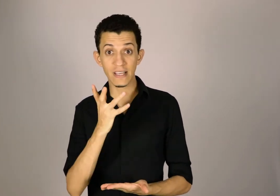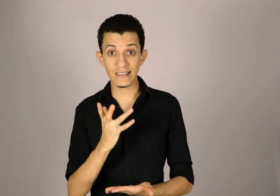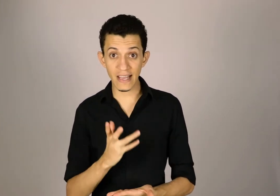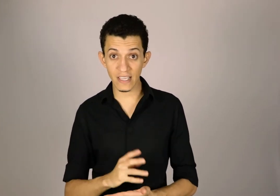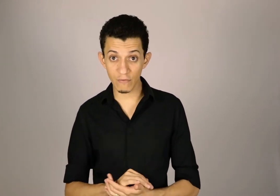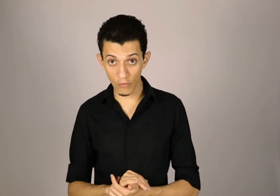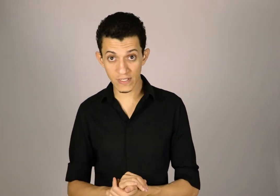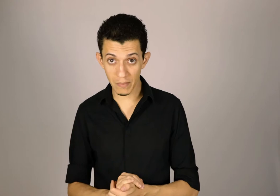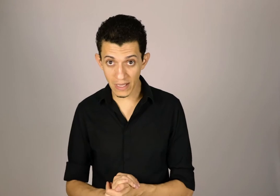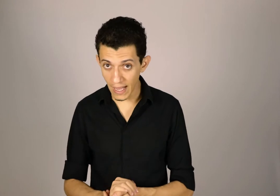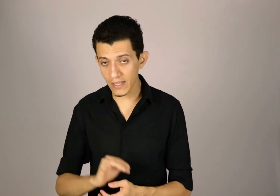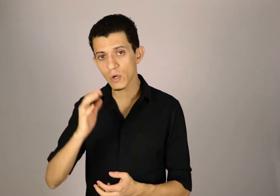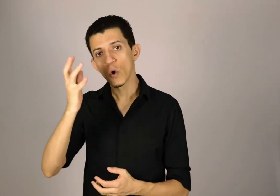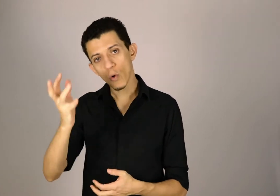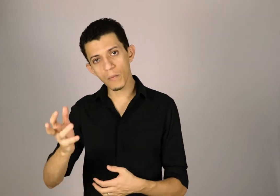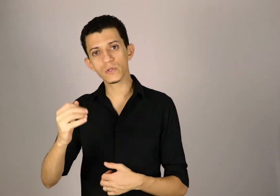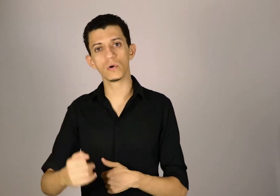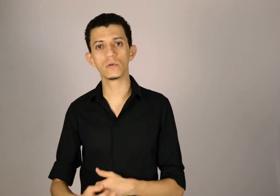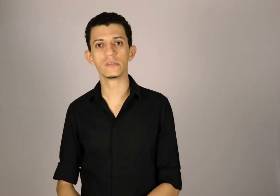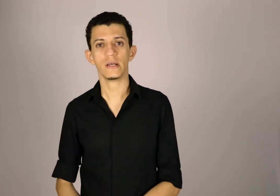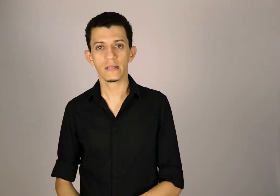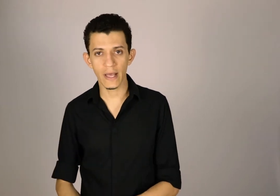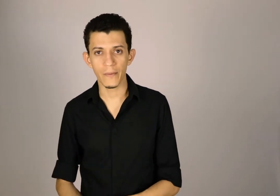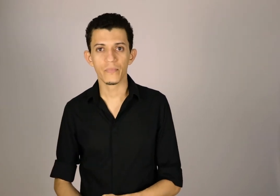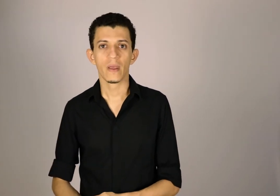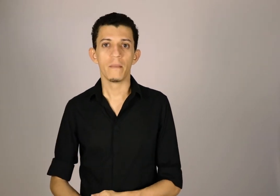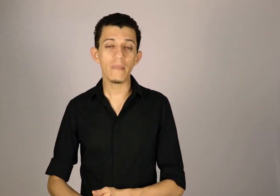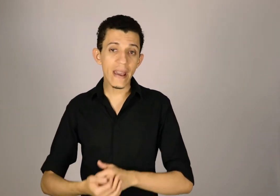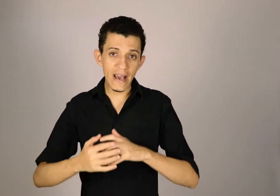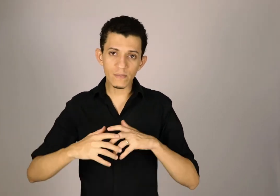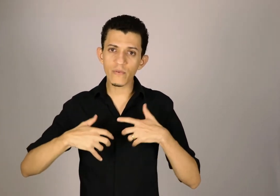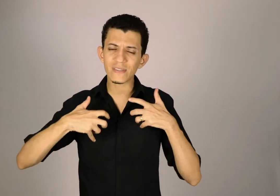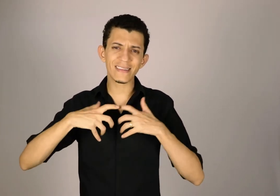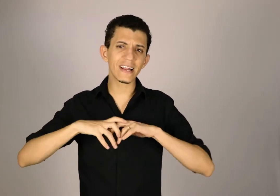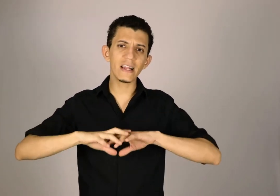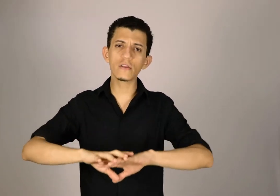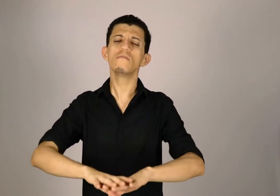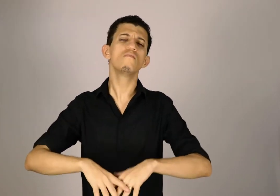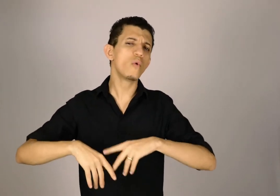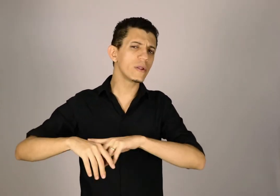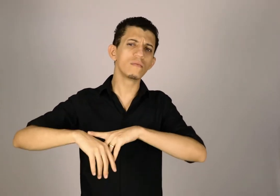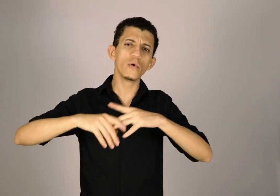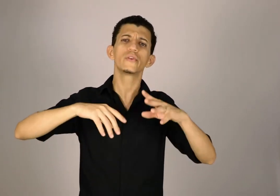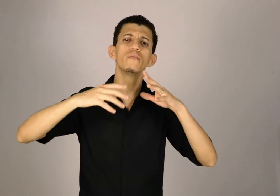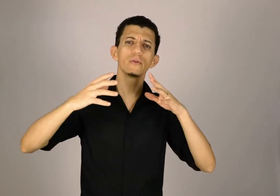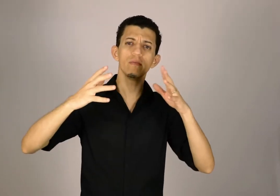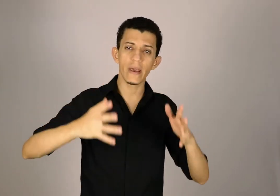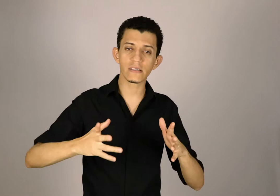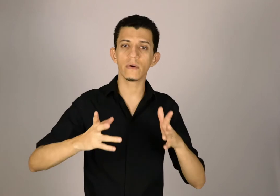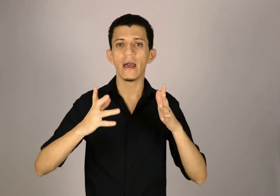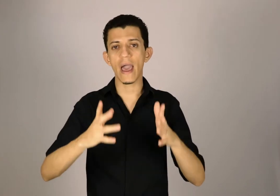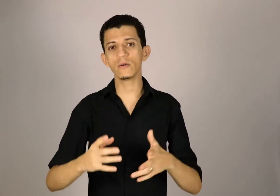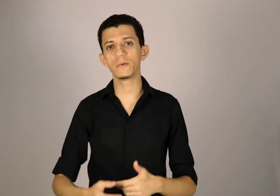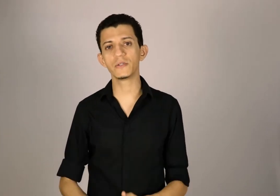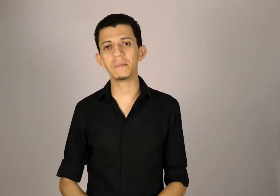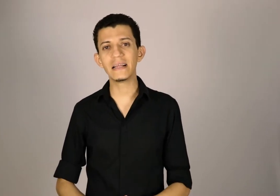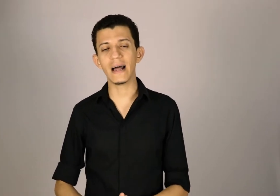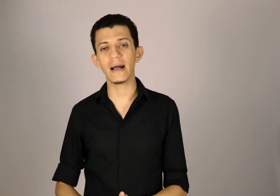desenvolva essa habilidade como surdos têm. Mesmo você treinando muito, muito, muito mesmo, é um tipo de habilidade